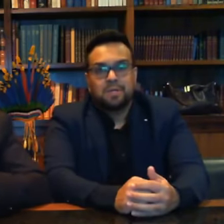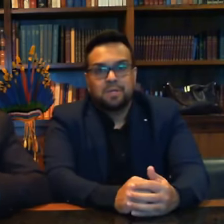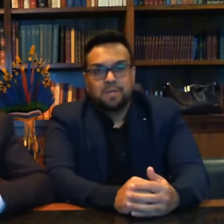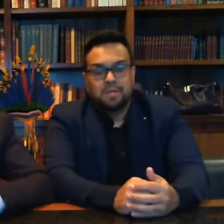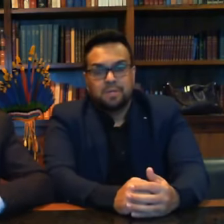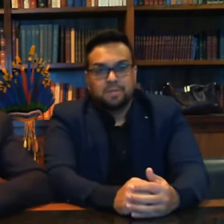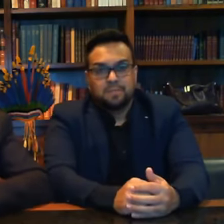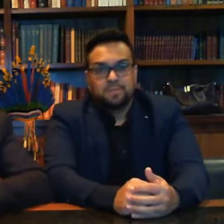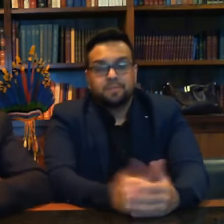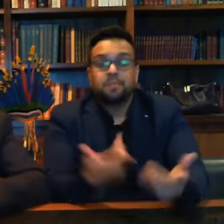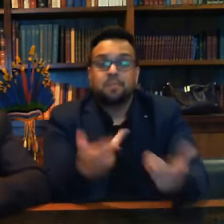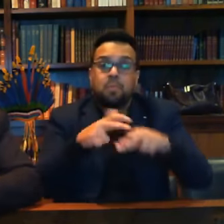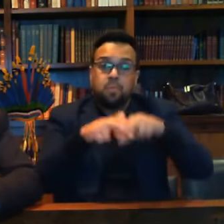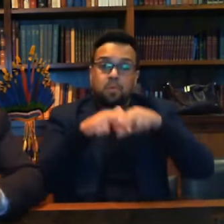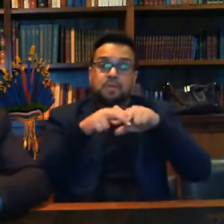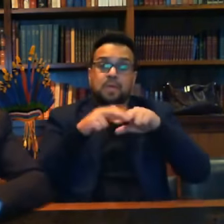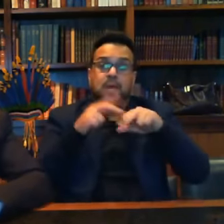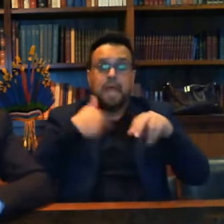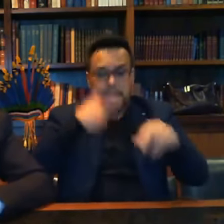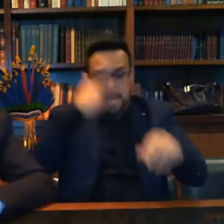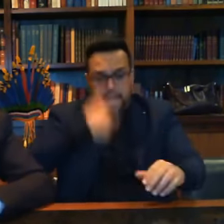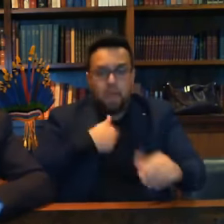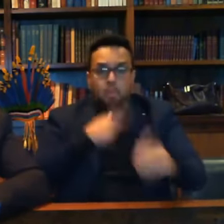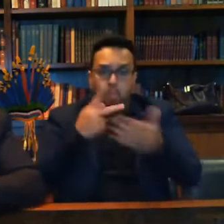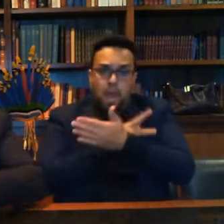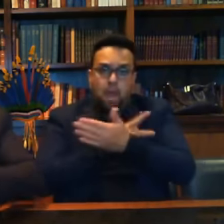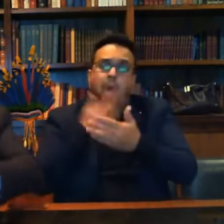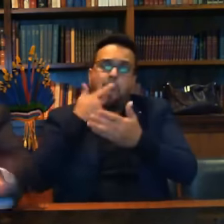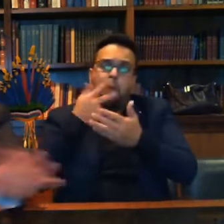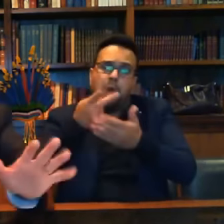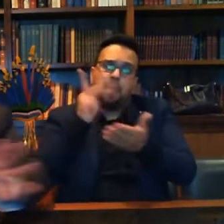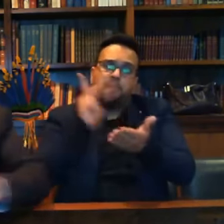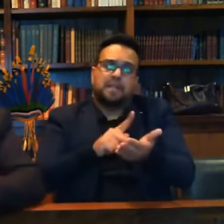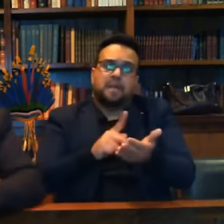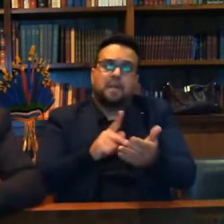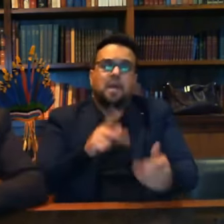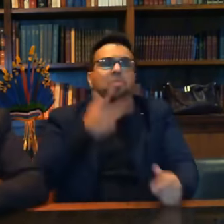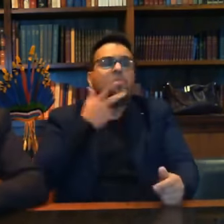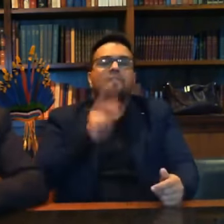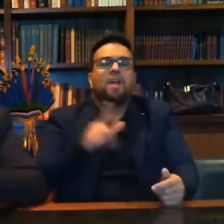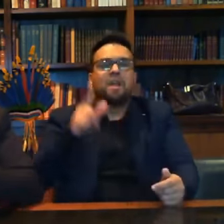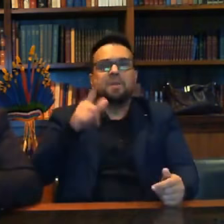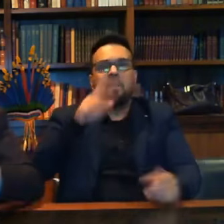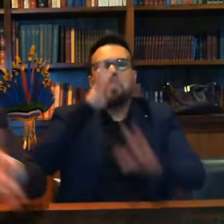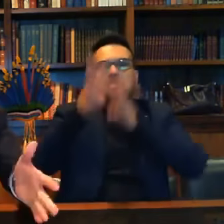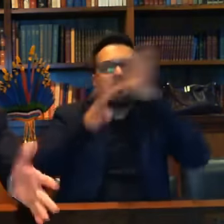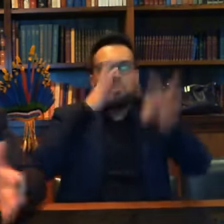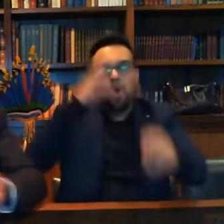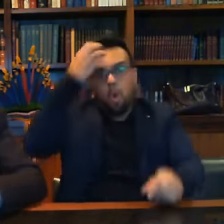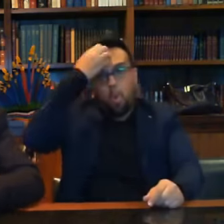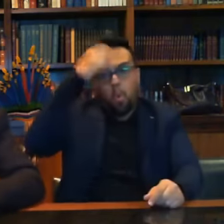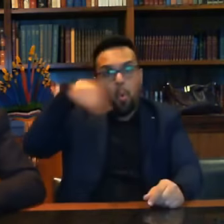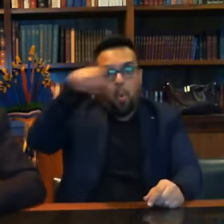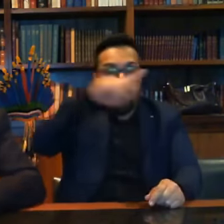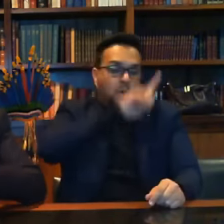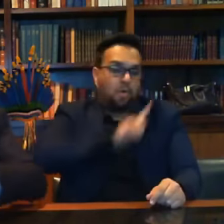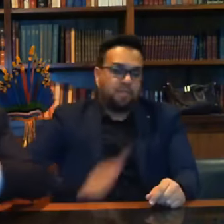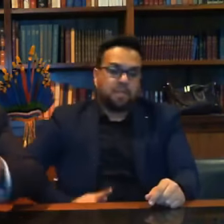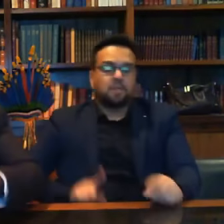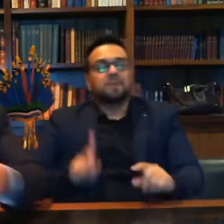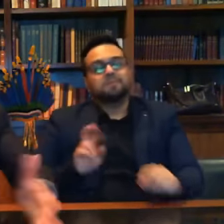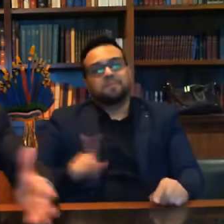então pessoal quando eu erro assuma não tem problema não estou jogando culpa em cima de governadores mas essa é a fórmula utilizada